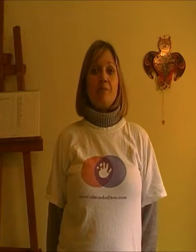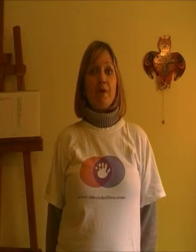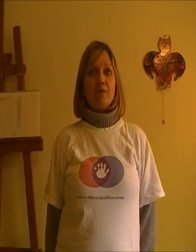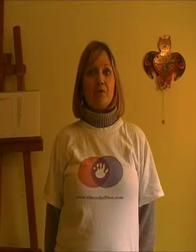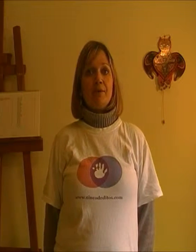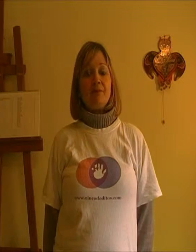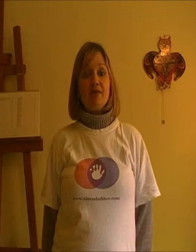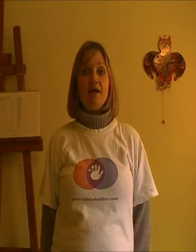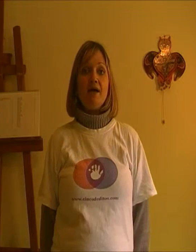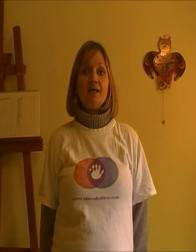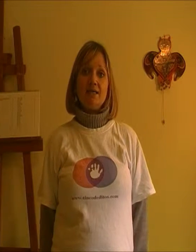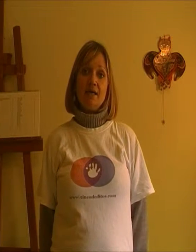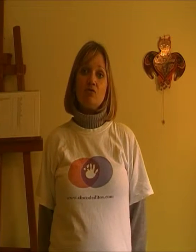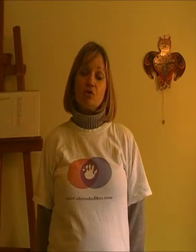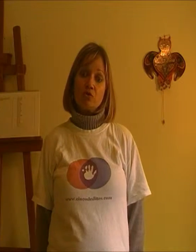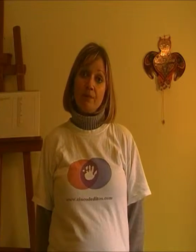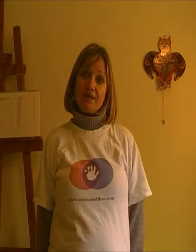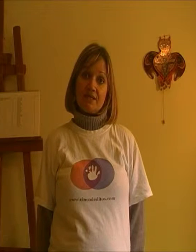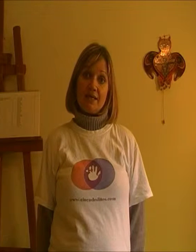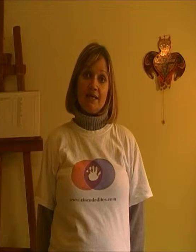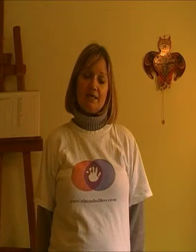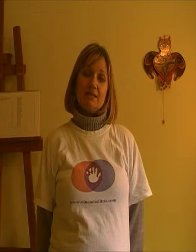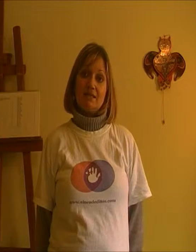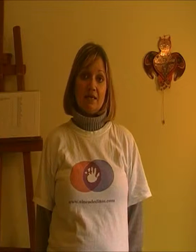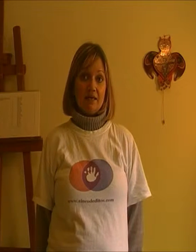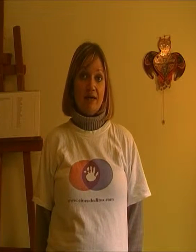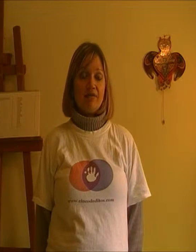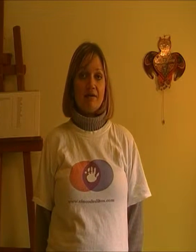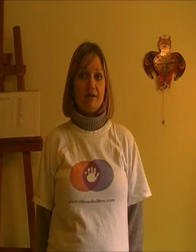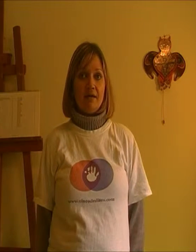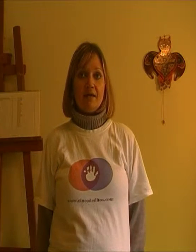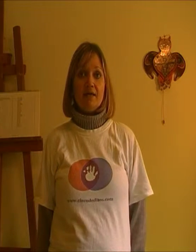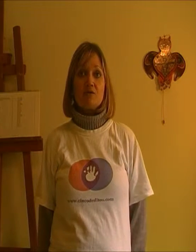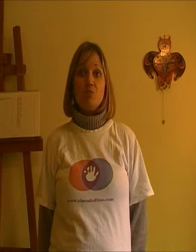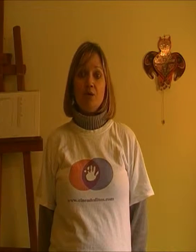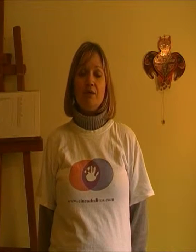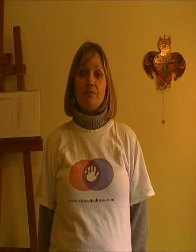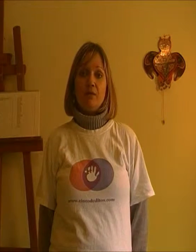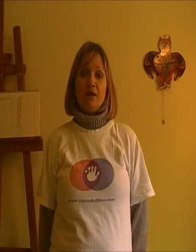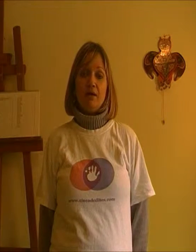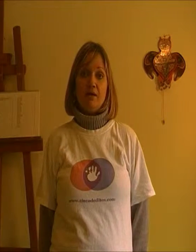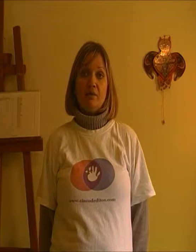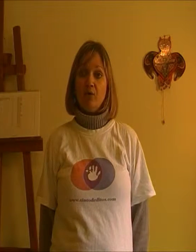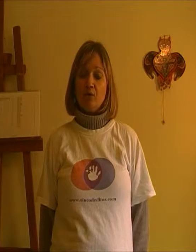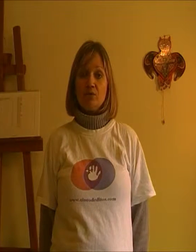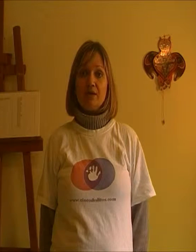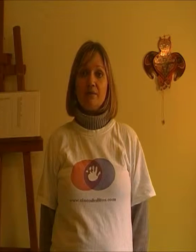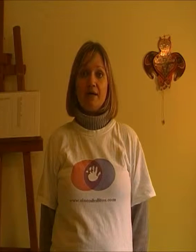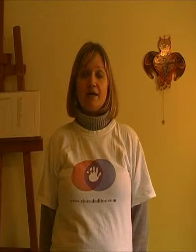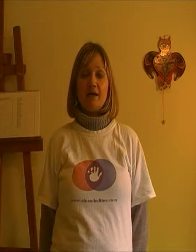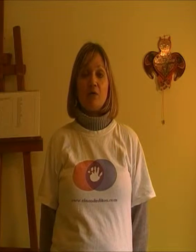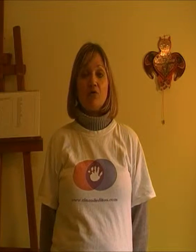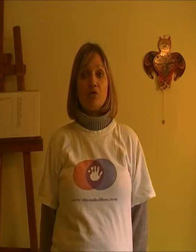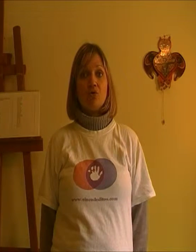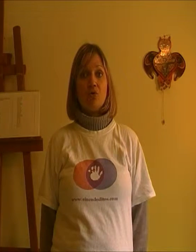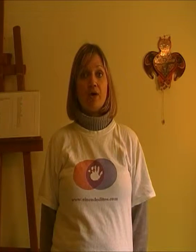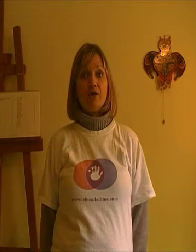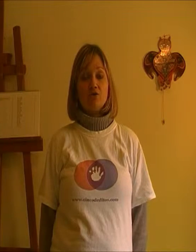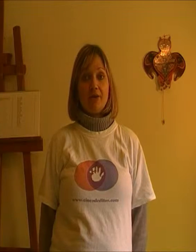pero empezar a enseñar a nuestros bebés inglés desde que nacen es muy útil para cuando ellos